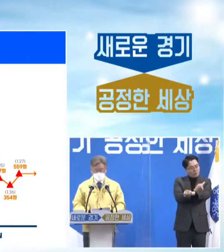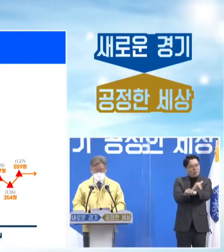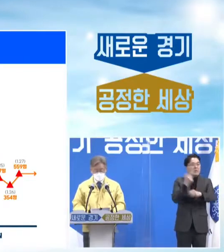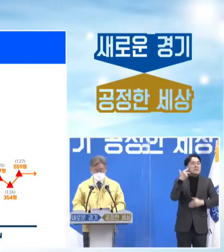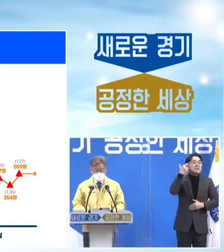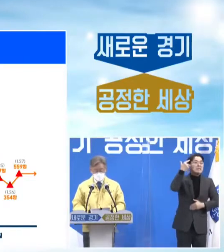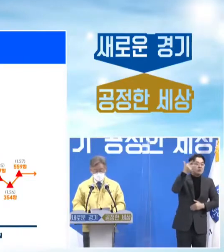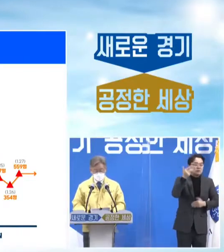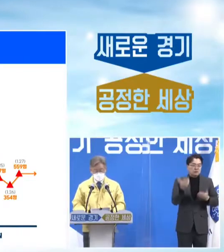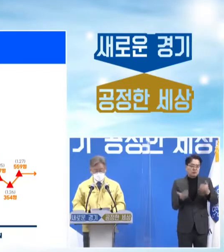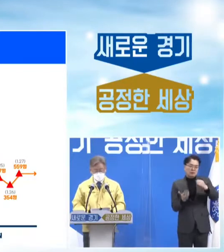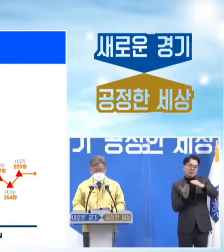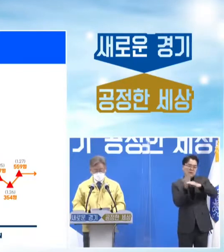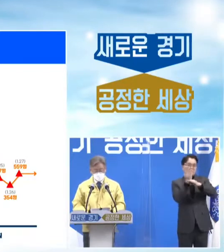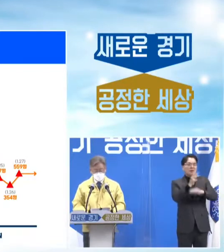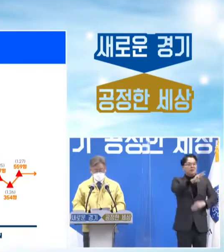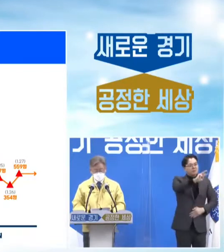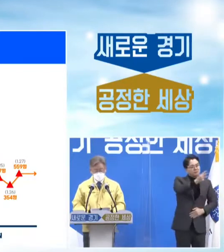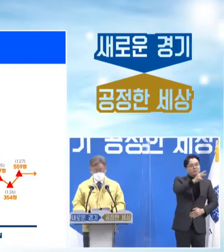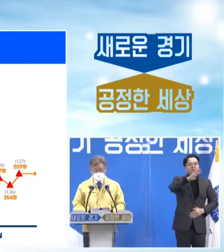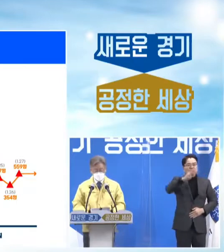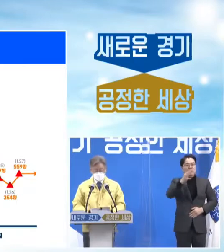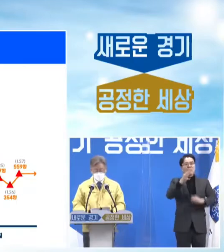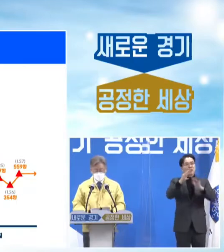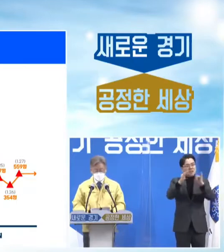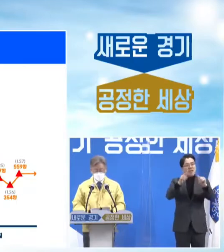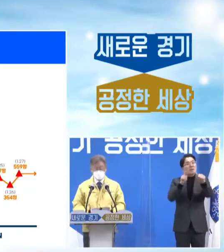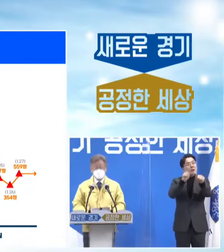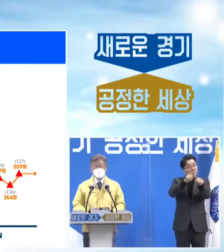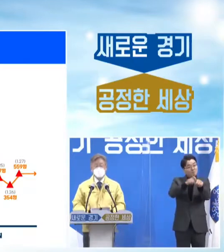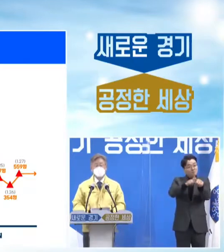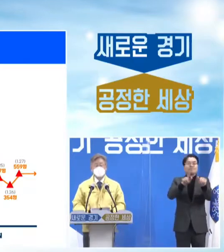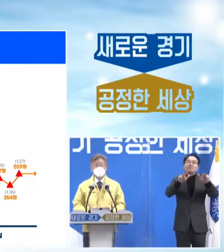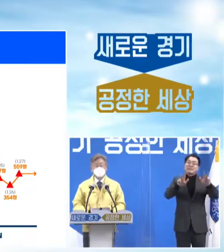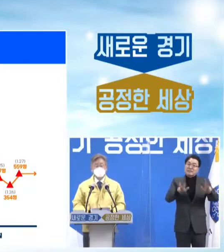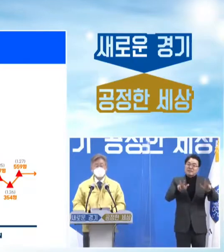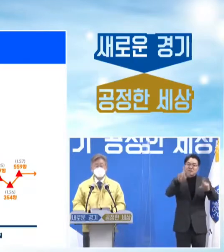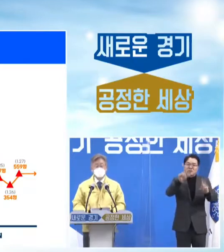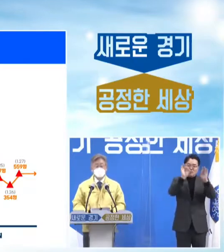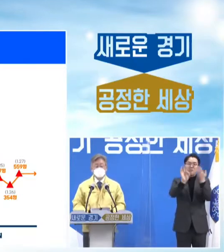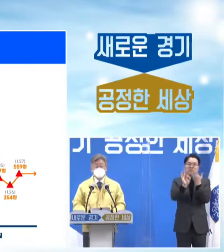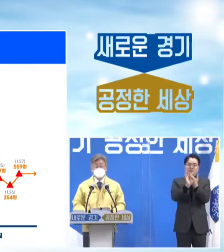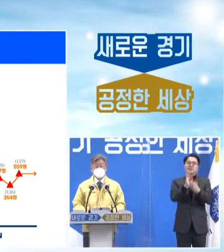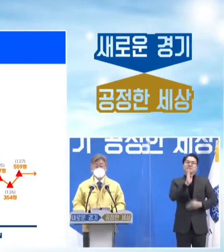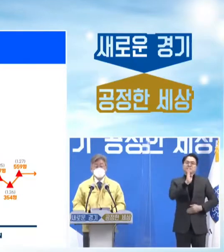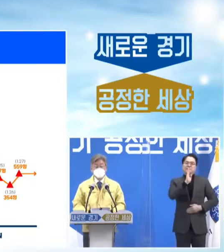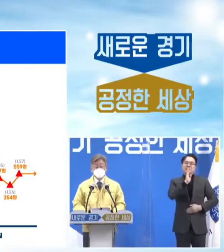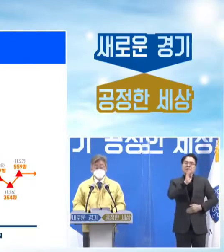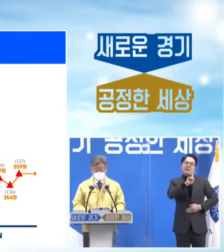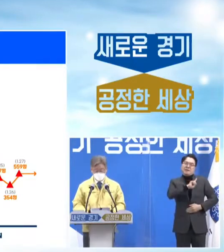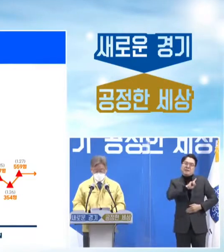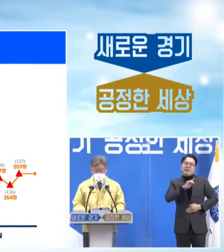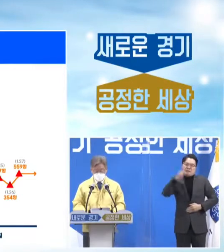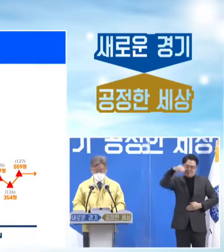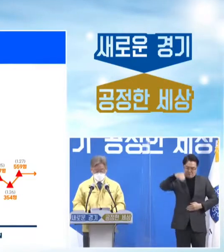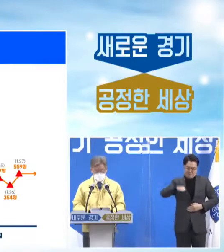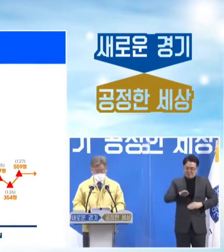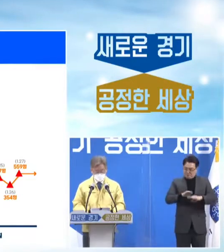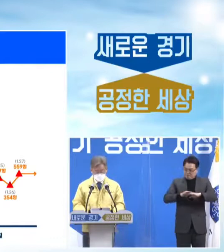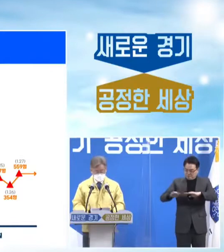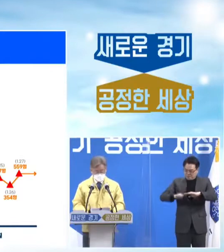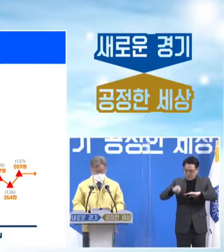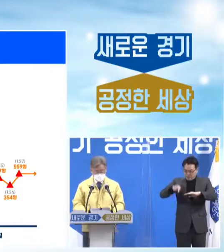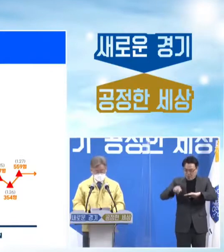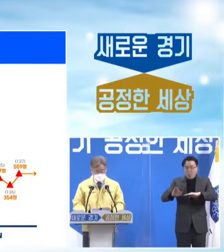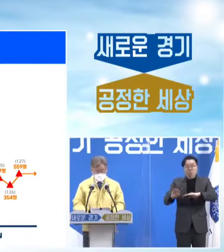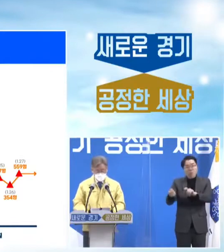이상 300에서 400명대를 유지하고 있는 지금이 사실상의 저점이라고 판단됩니다.